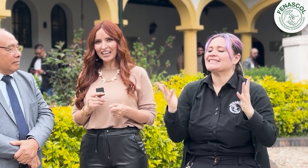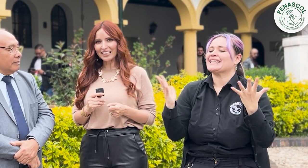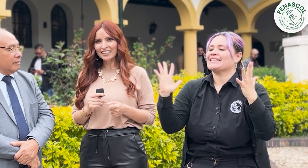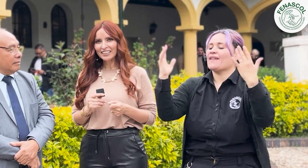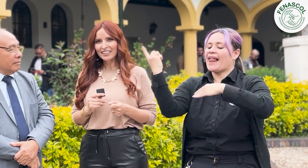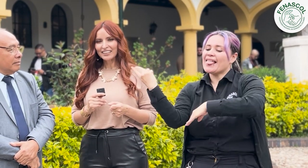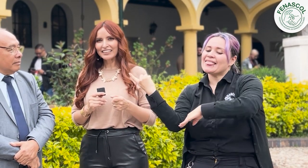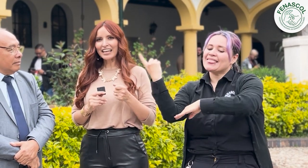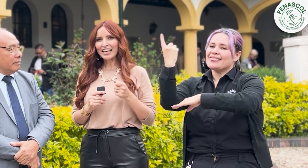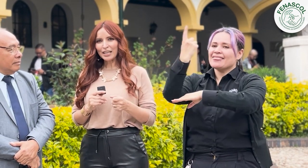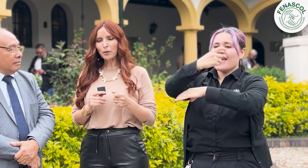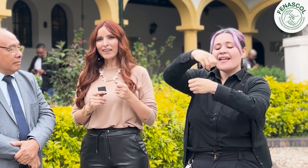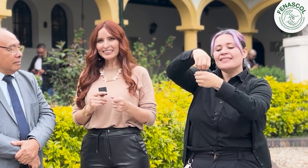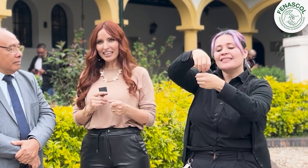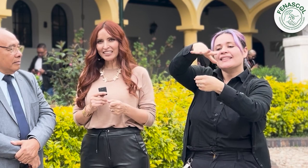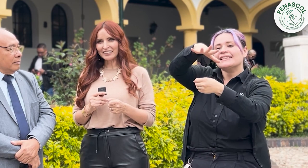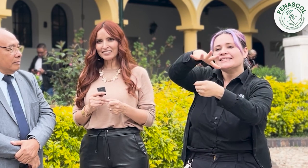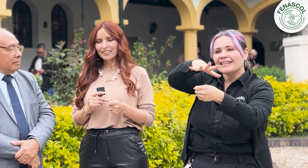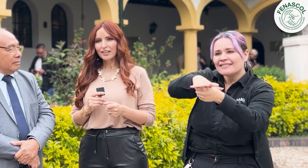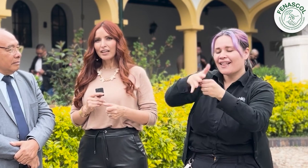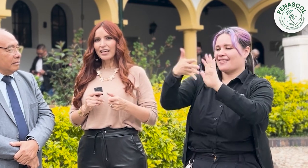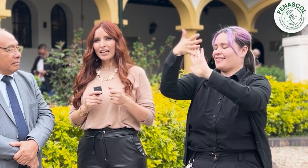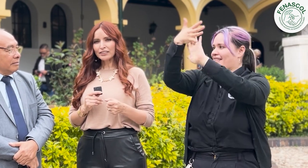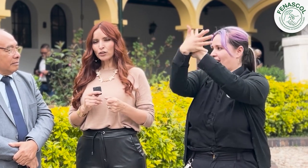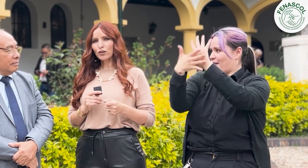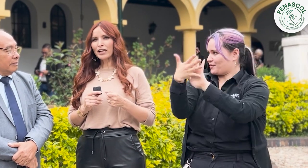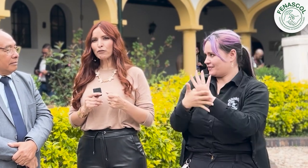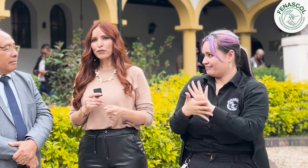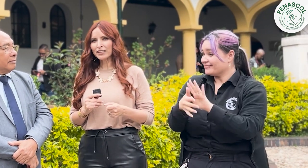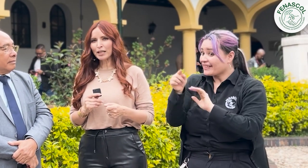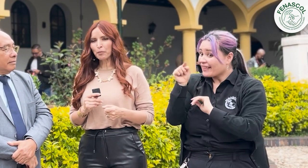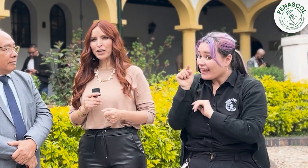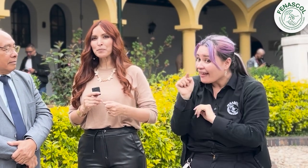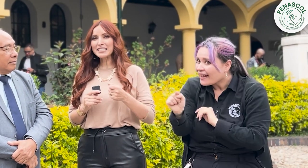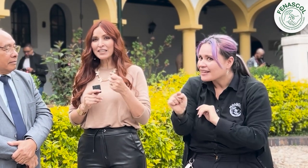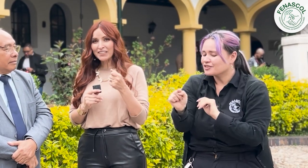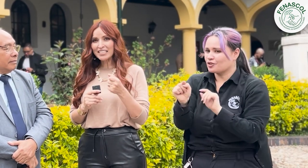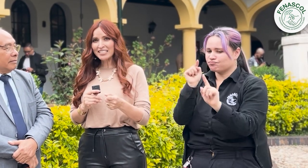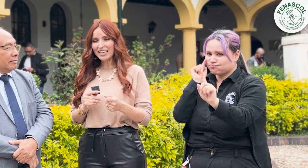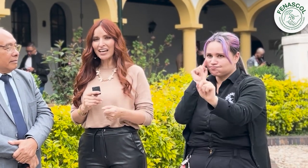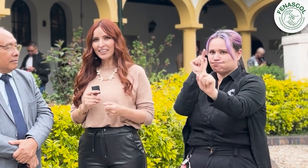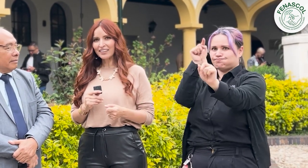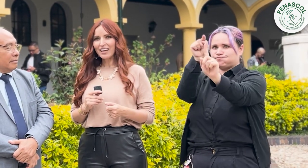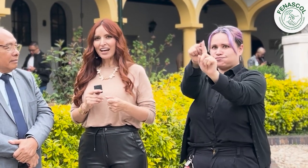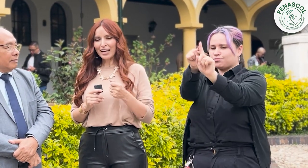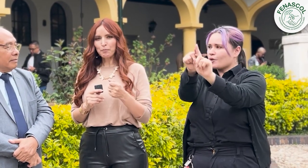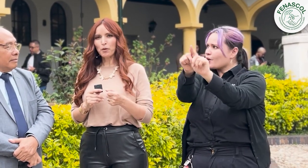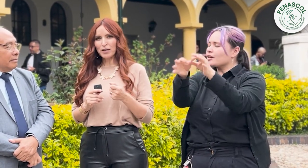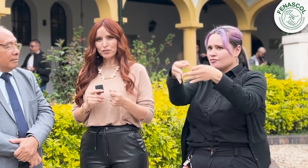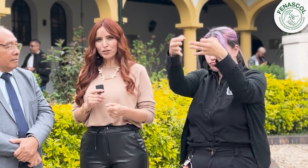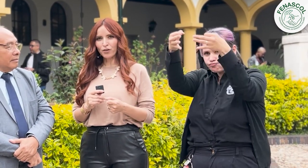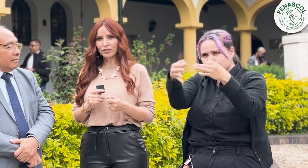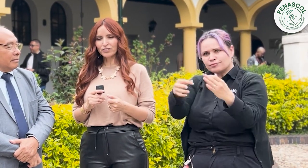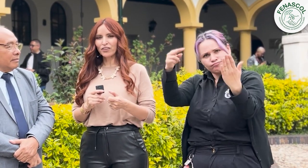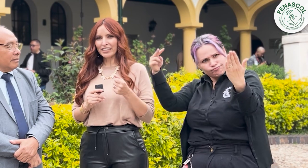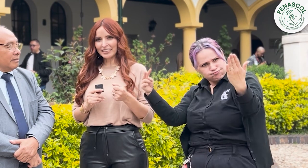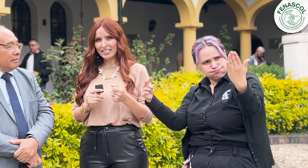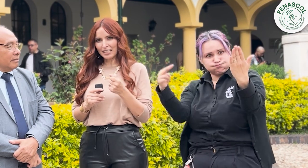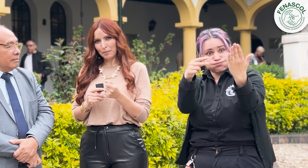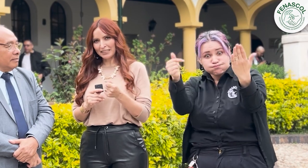de la Lengua de Señas. Esto con el fin de poder visibilizar a la población con esta discapacidad